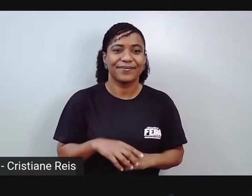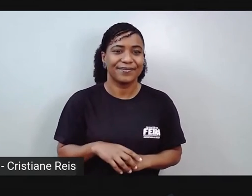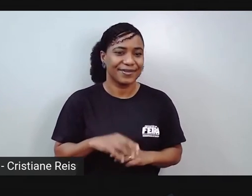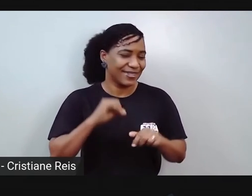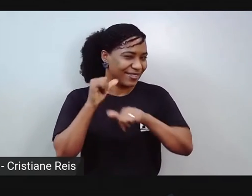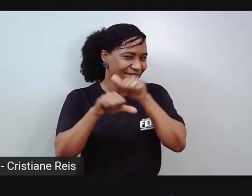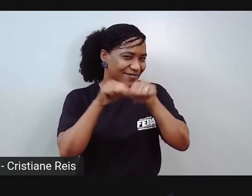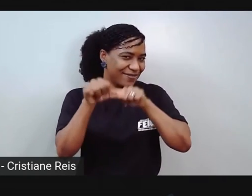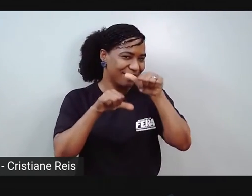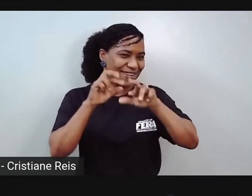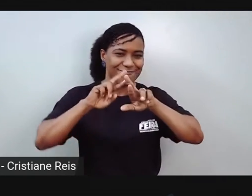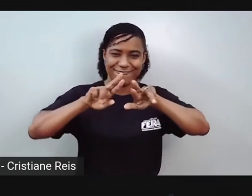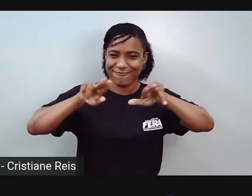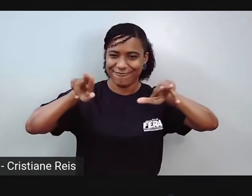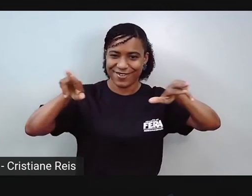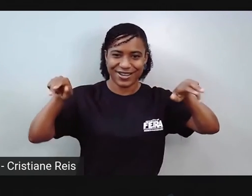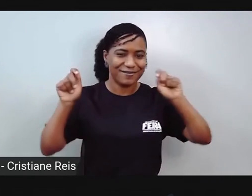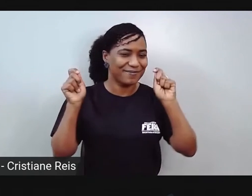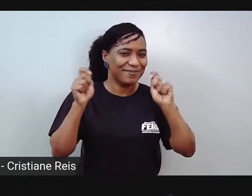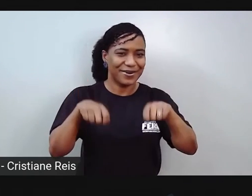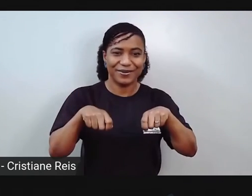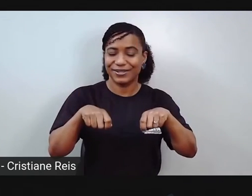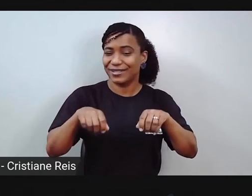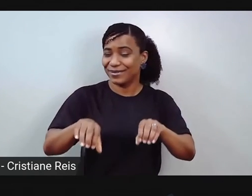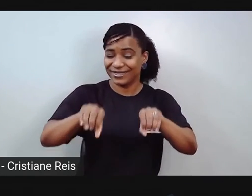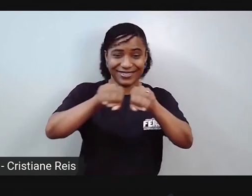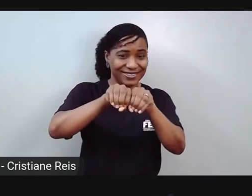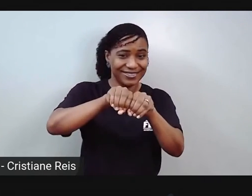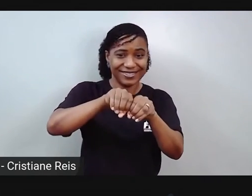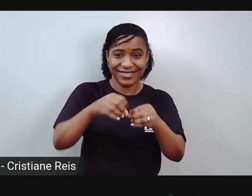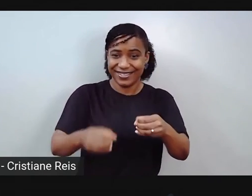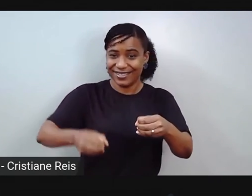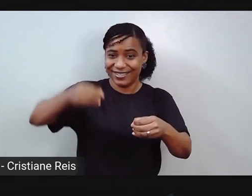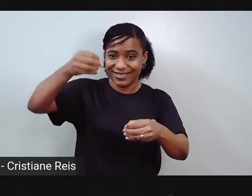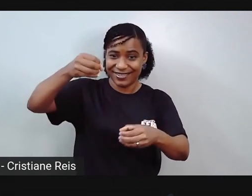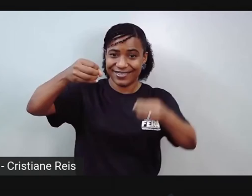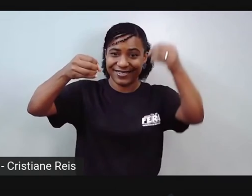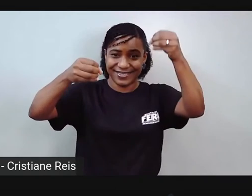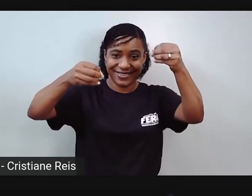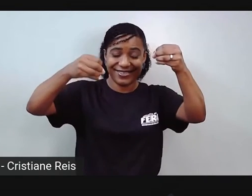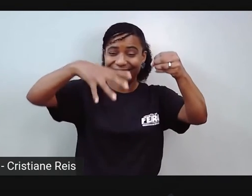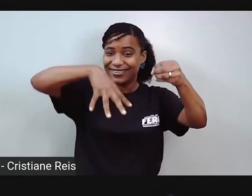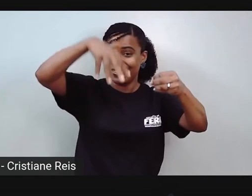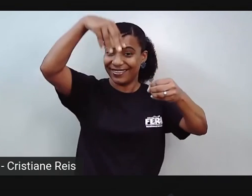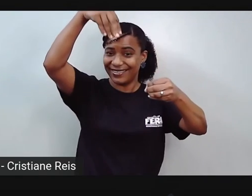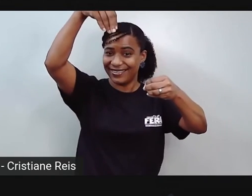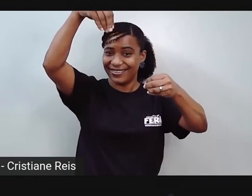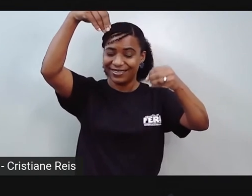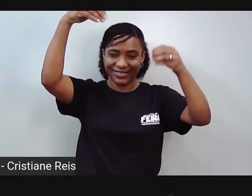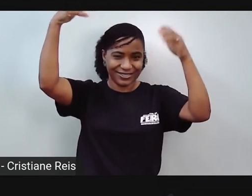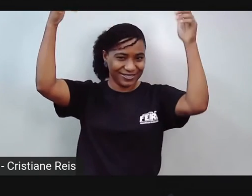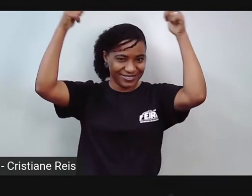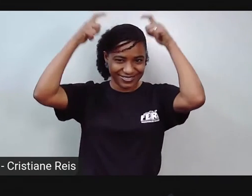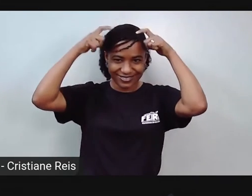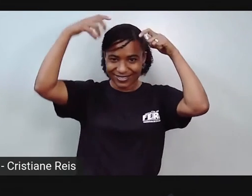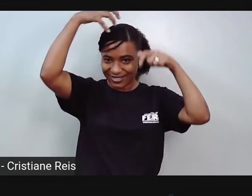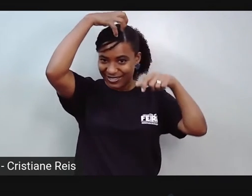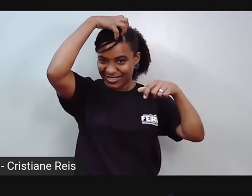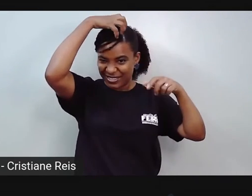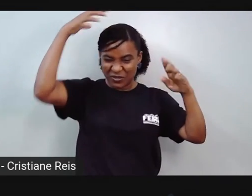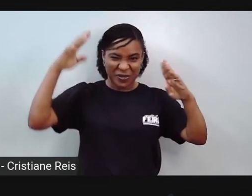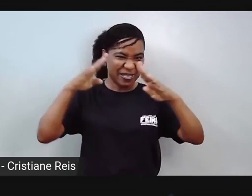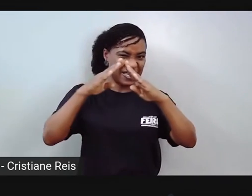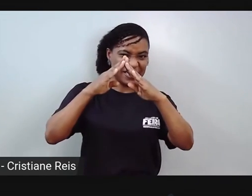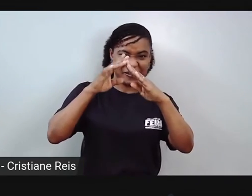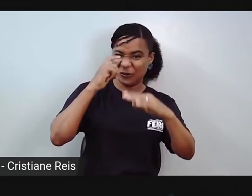várias coisas. A gente pode fazer um castelo. Um castelo de uma princesa. Ou uma casa de uma bruxa. Muito